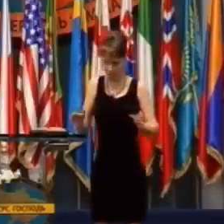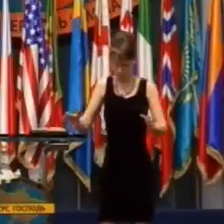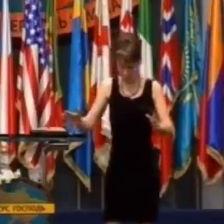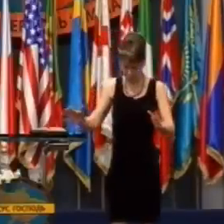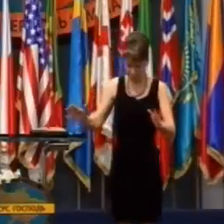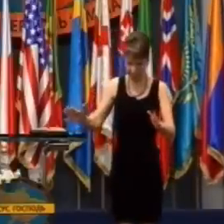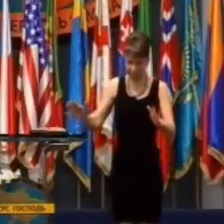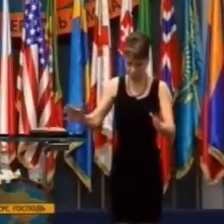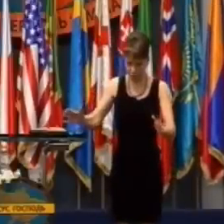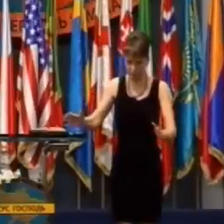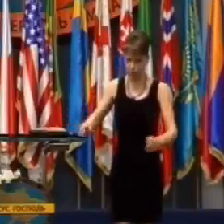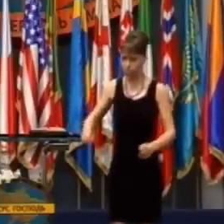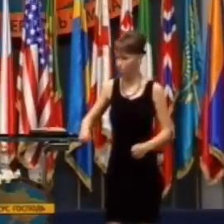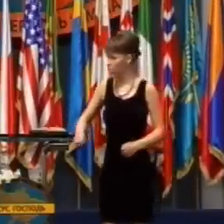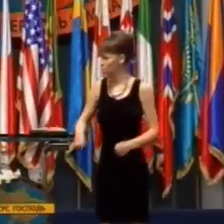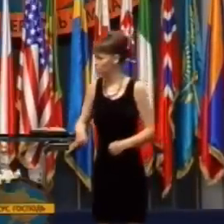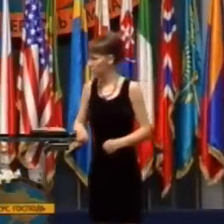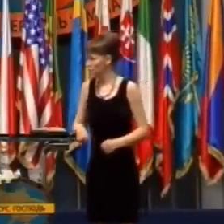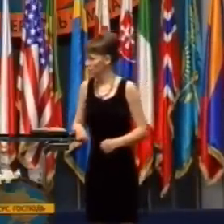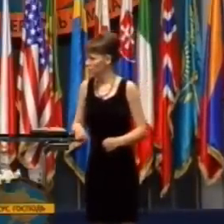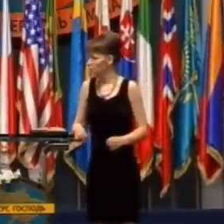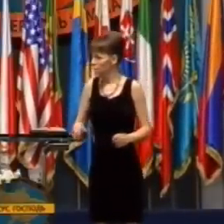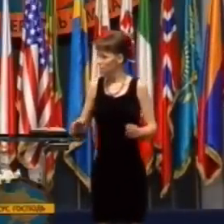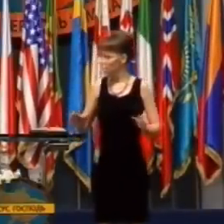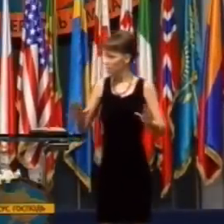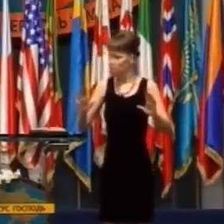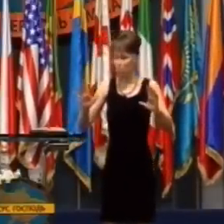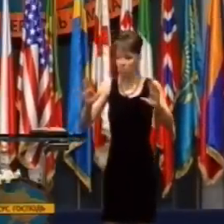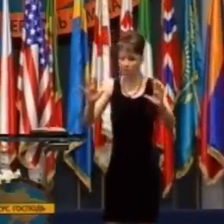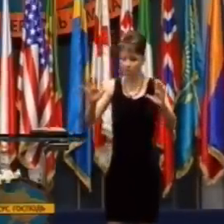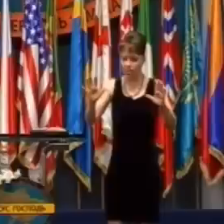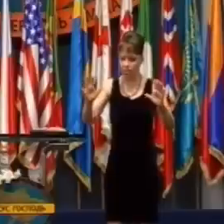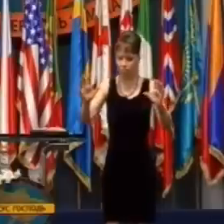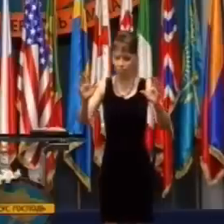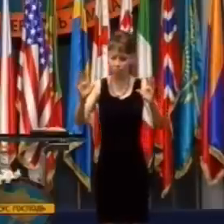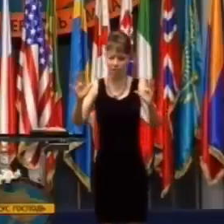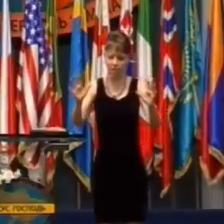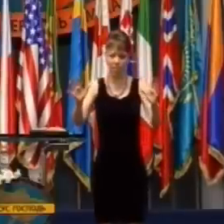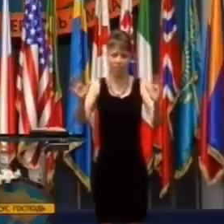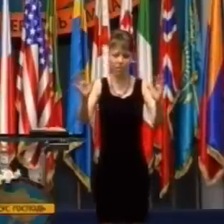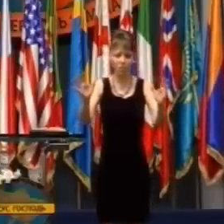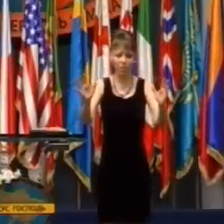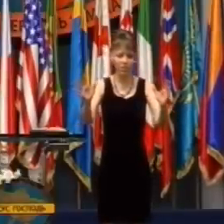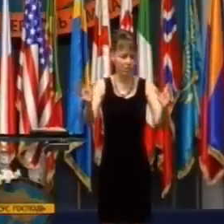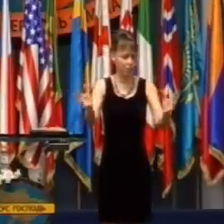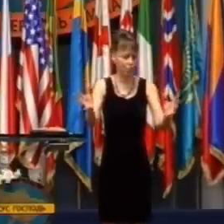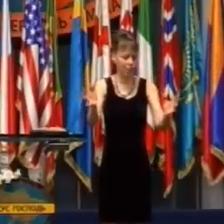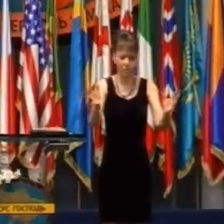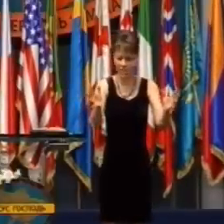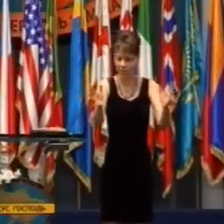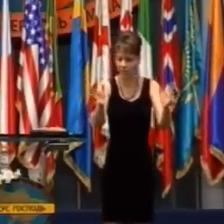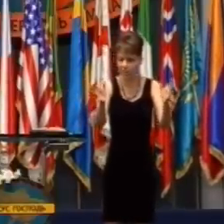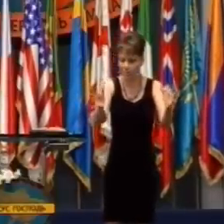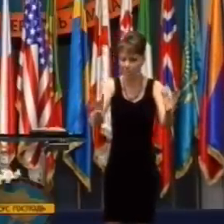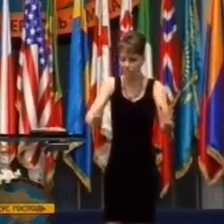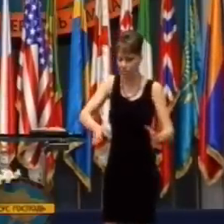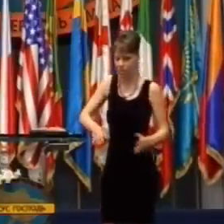Boli sme blízko nej s vystretými rukami smerom k nej